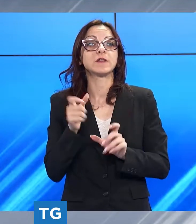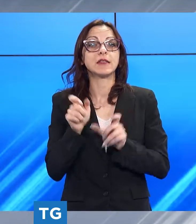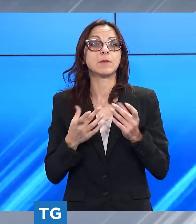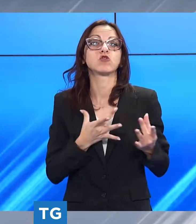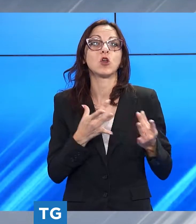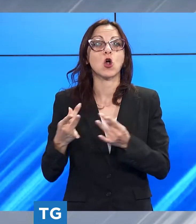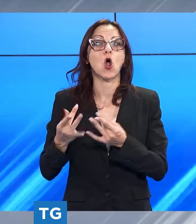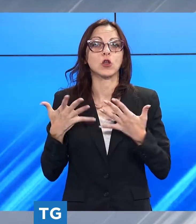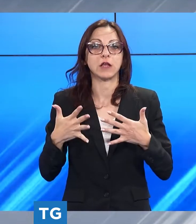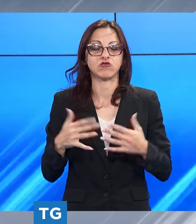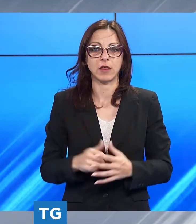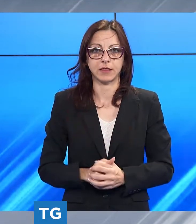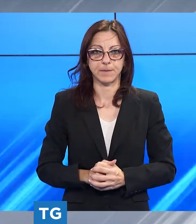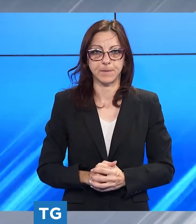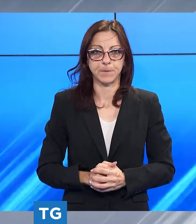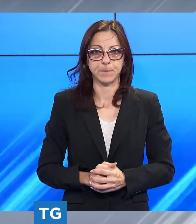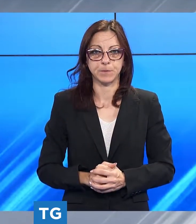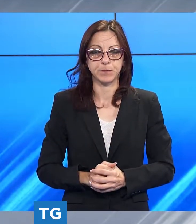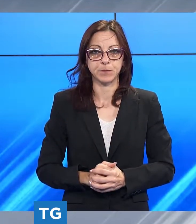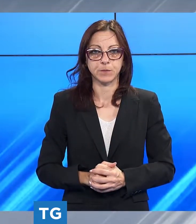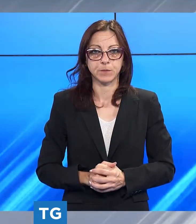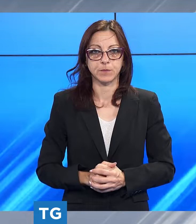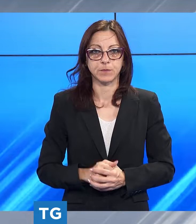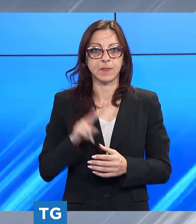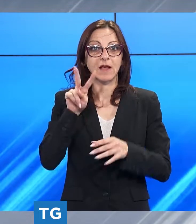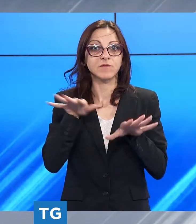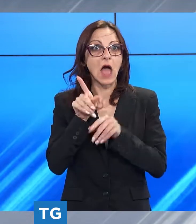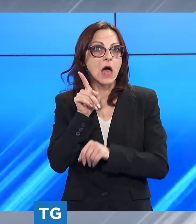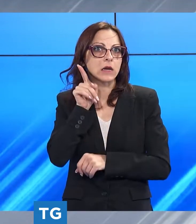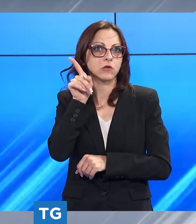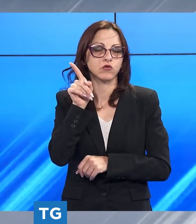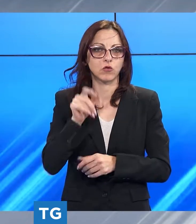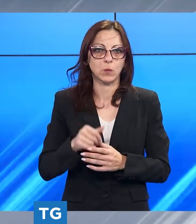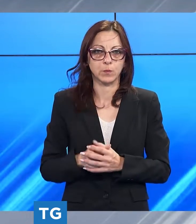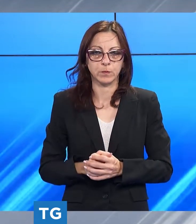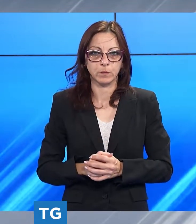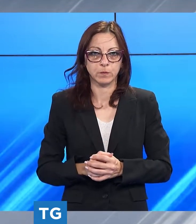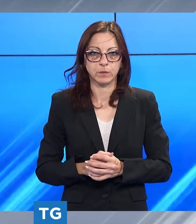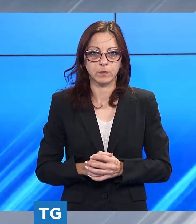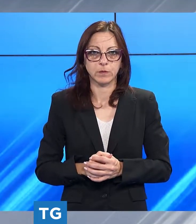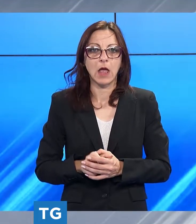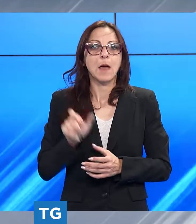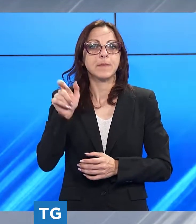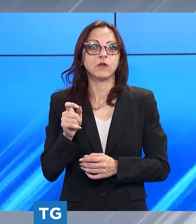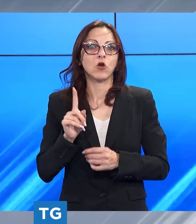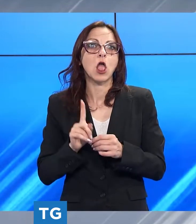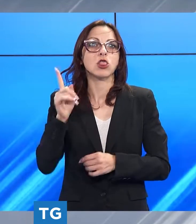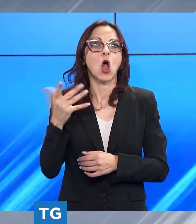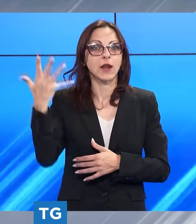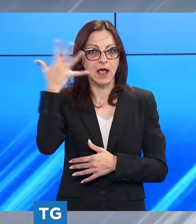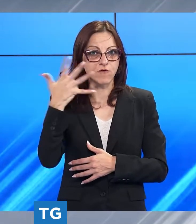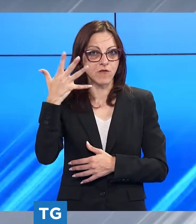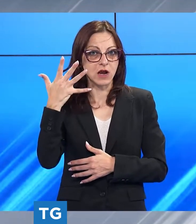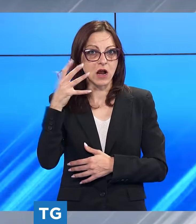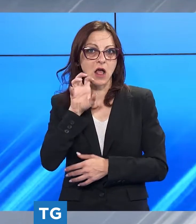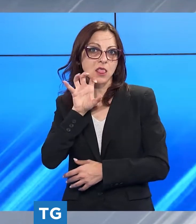e adesso andiamo a viareggio per un nord africano che è stato denunciato per